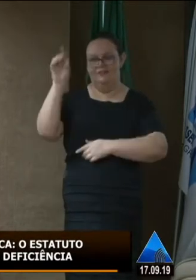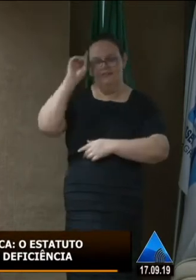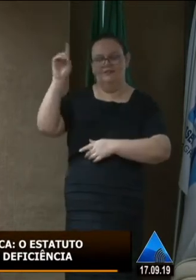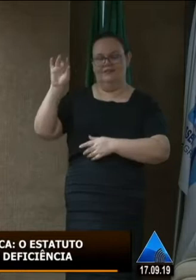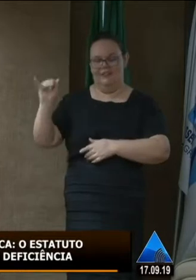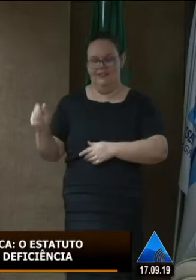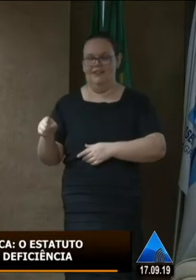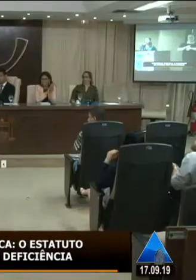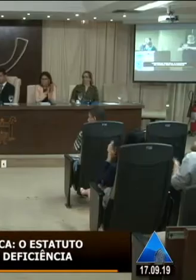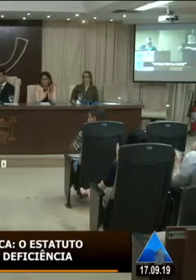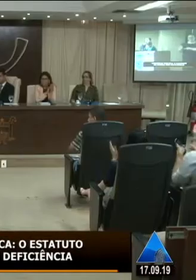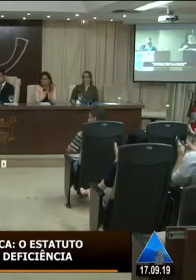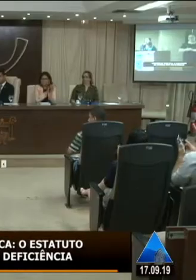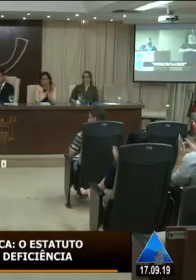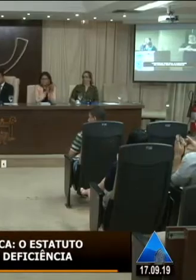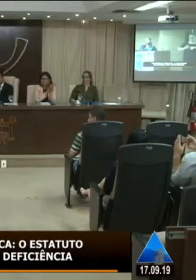presentes.